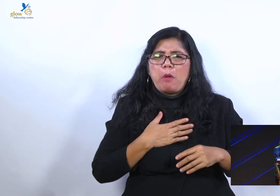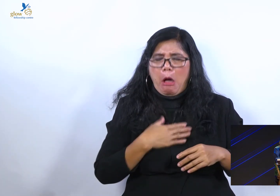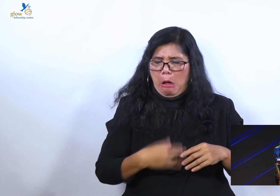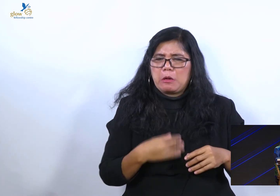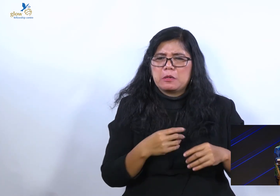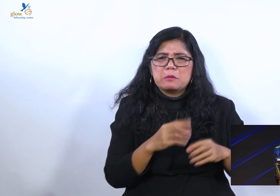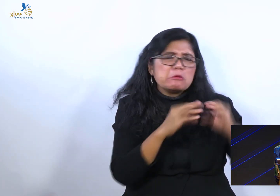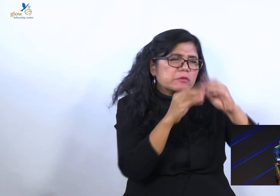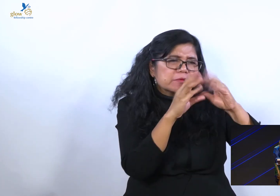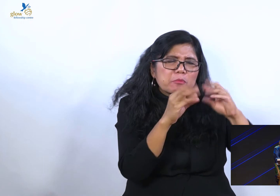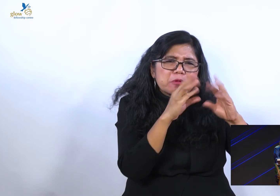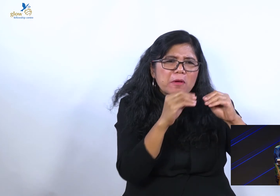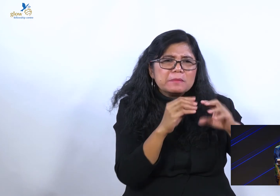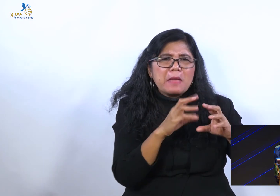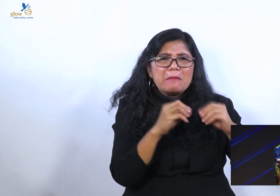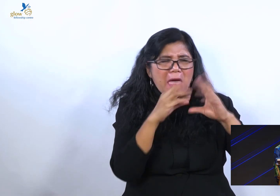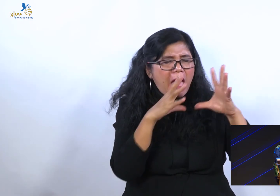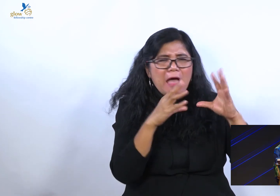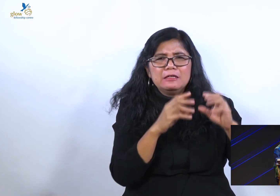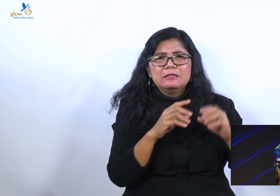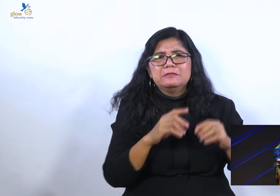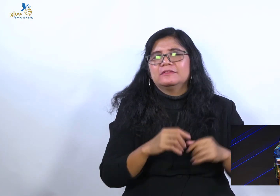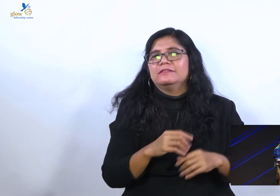pendeta. Tiba-tiba saya diperlaluan begini, saya enggak akut.